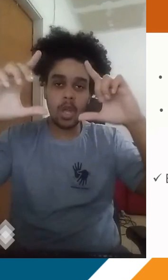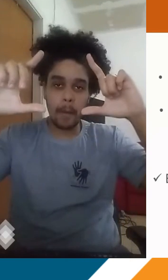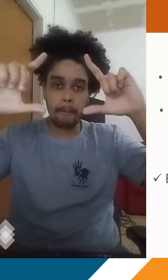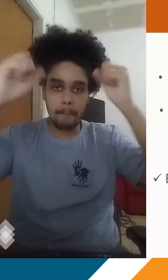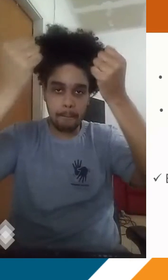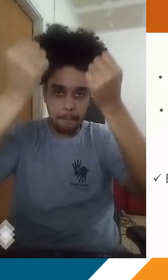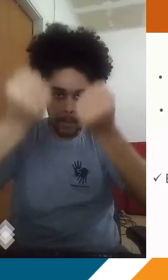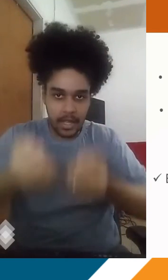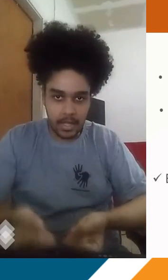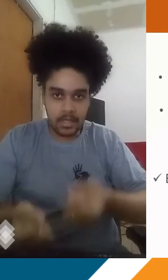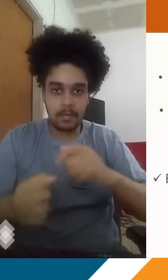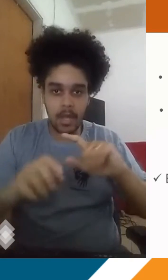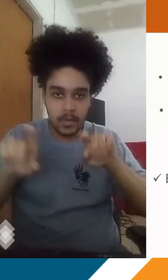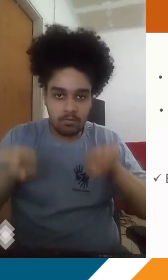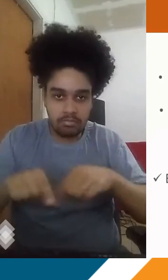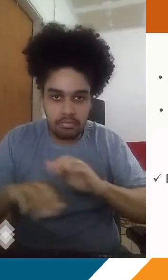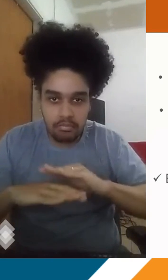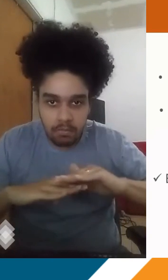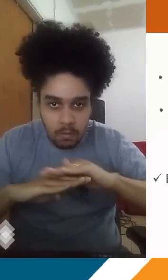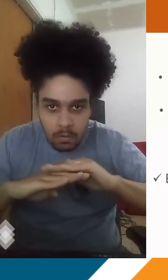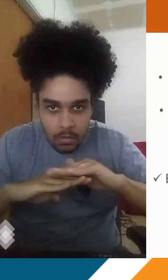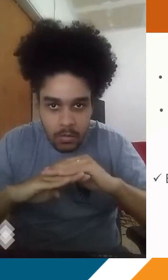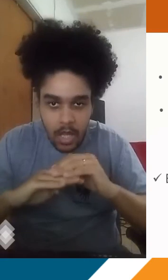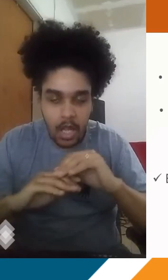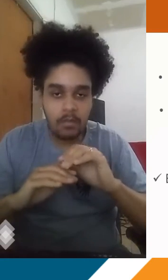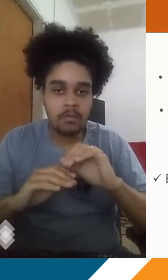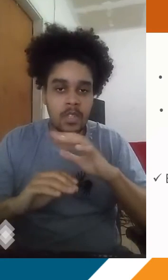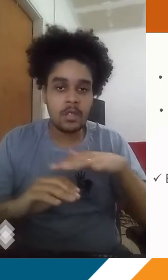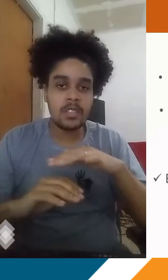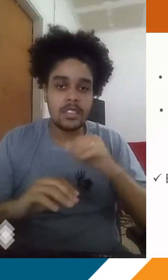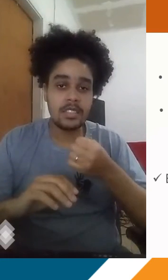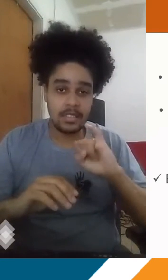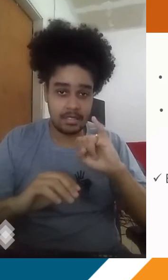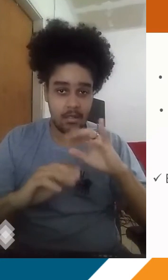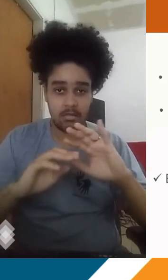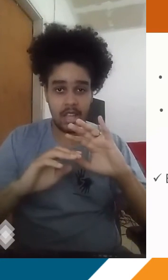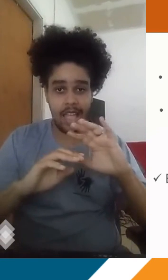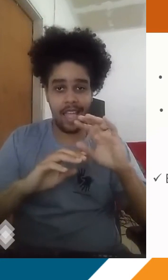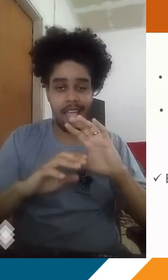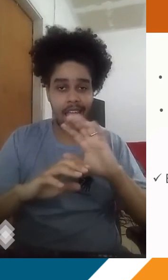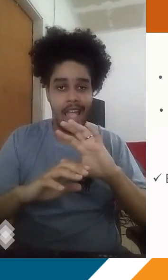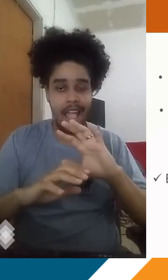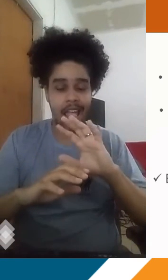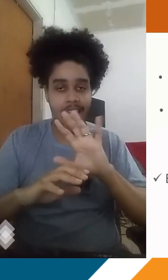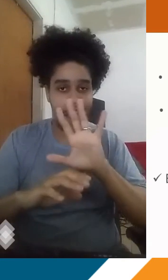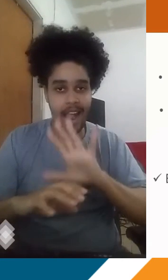por si só, já tem essa tendência de pesar e se localizar na parte mais baixa da superfície.